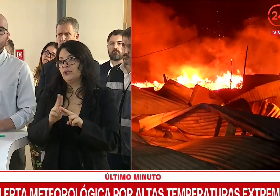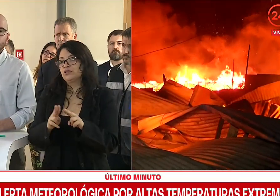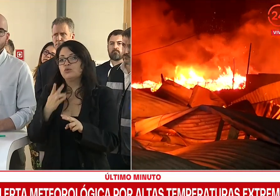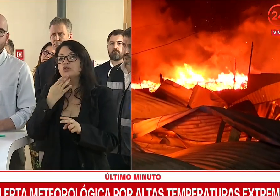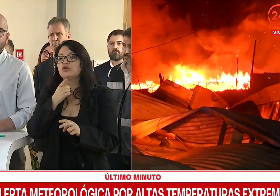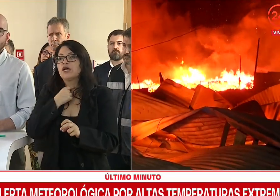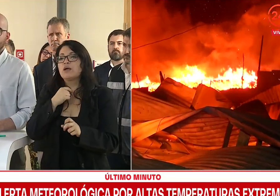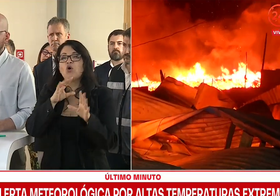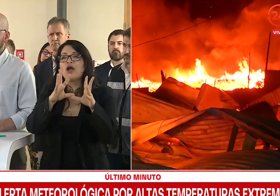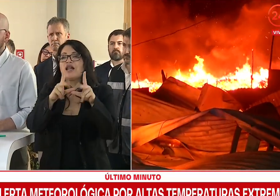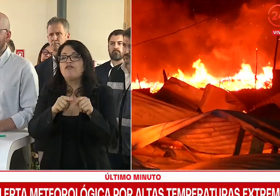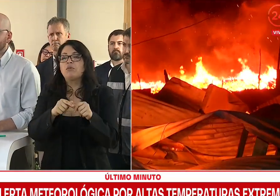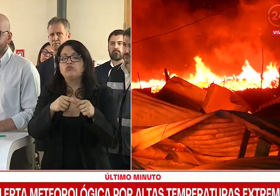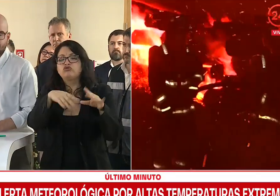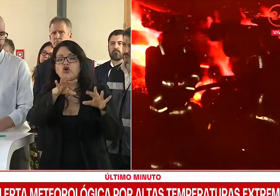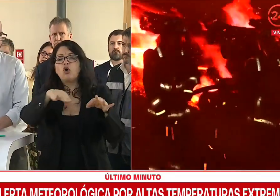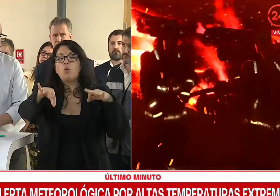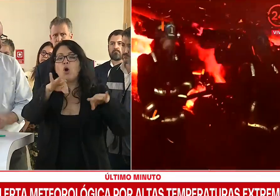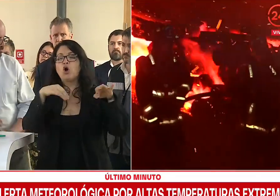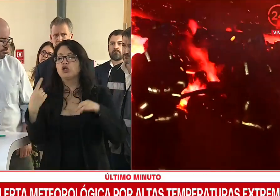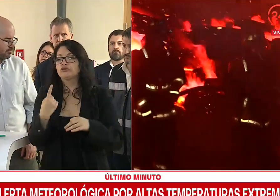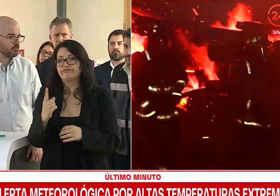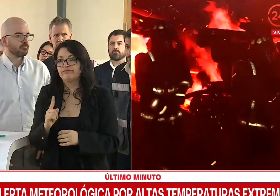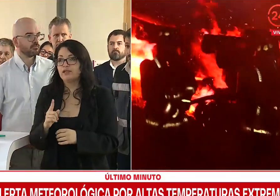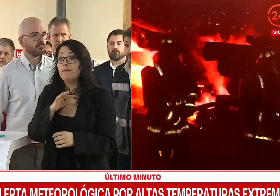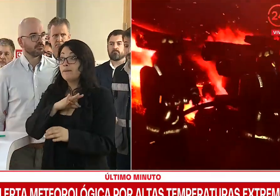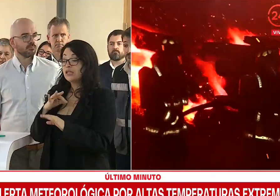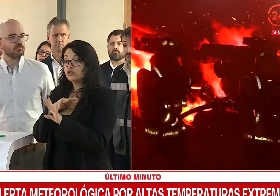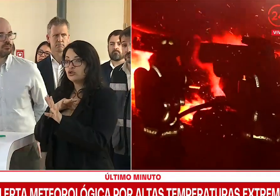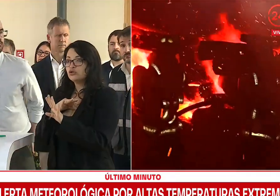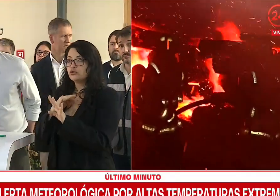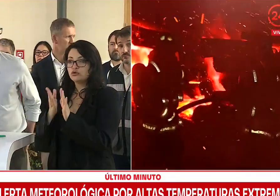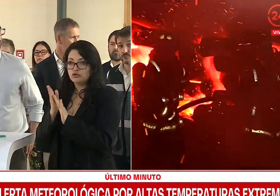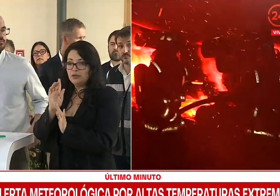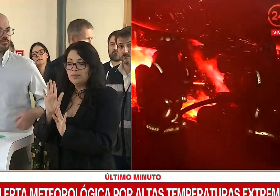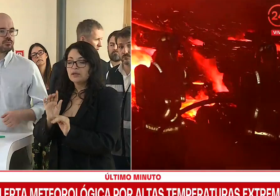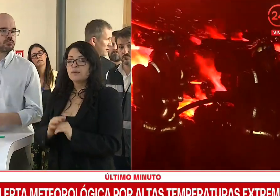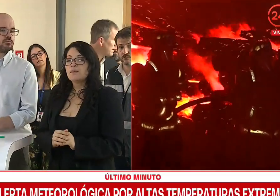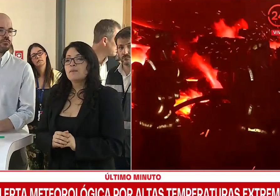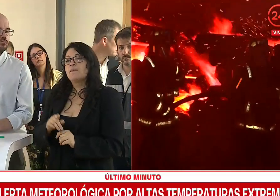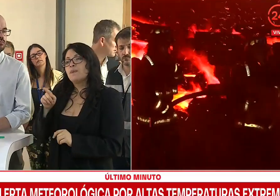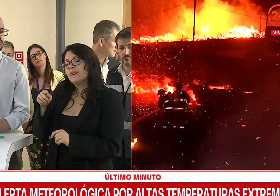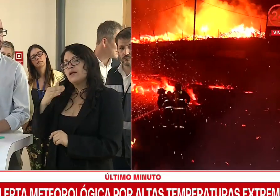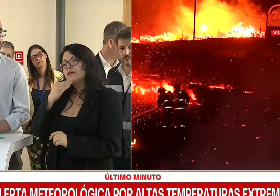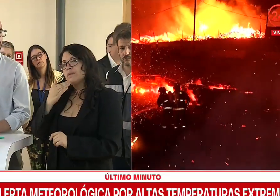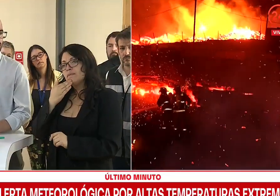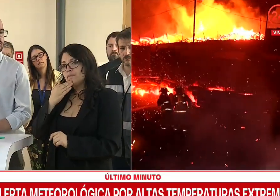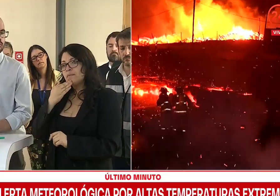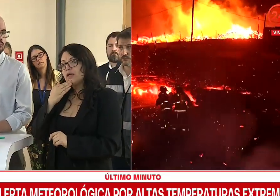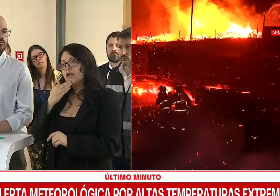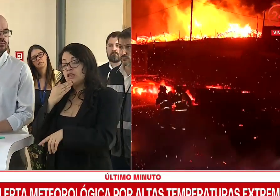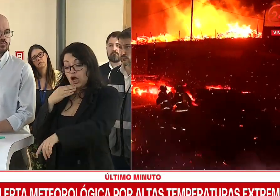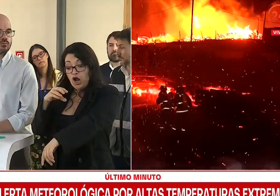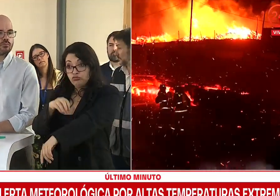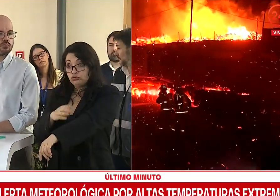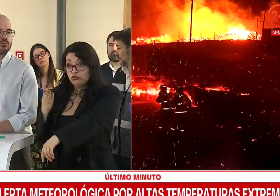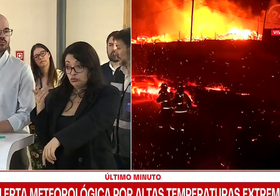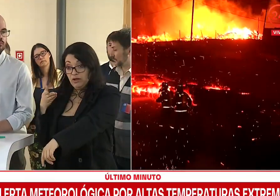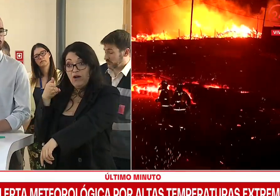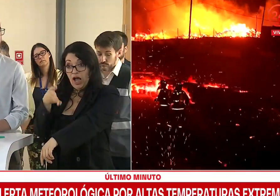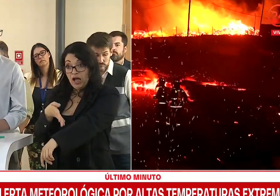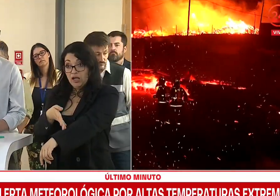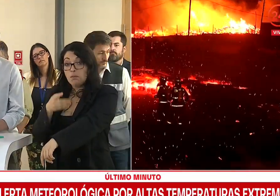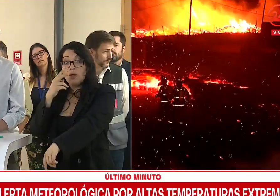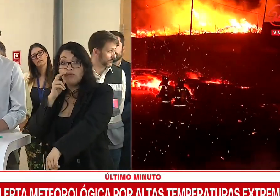que ninguna familia se quede sola. Ministro, antes que se retire, ¿usted también viajaría a la zona para poder